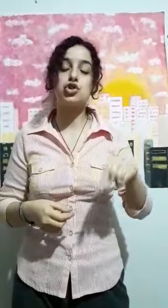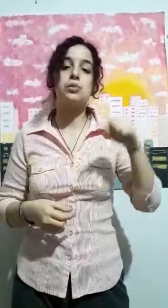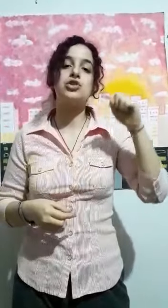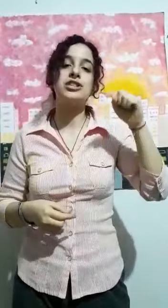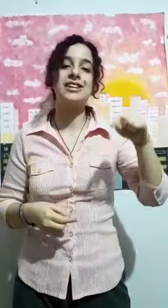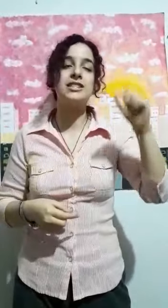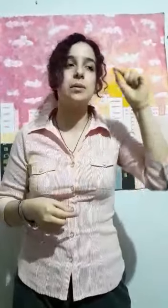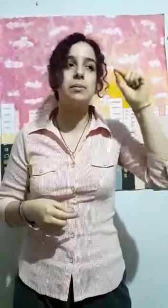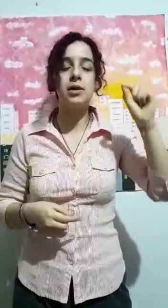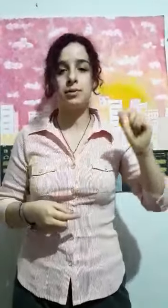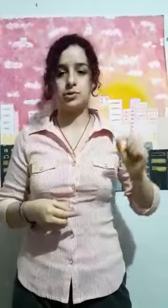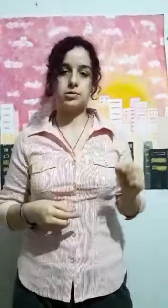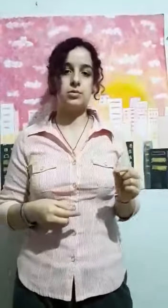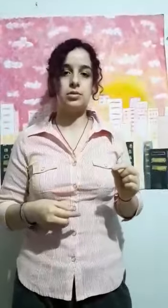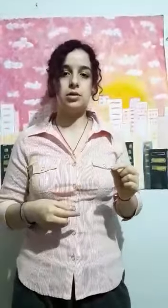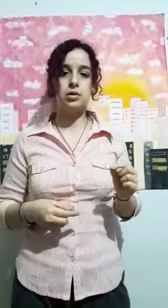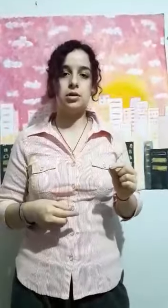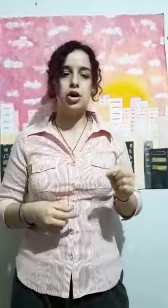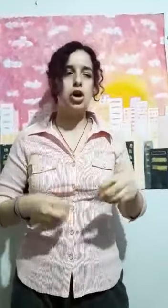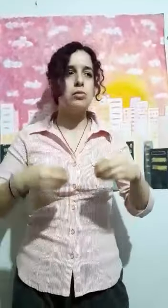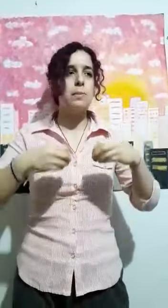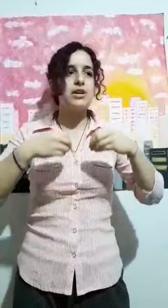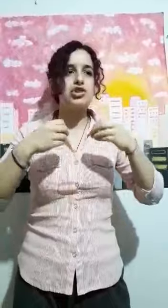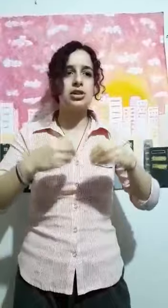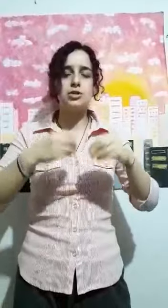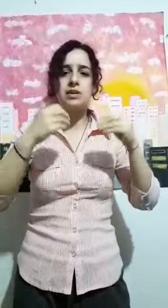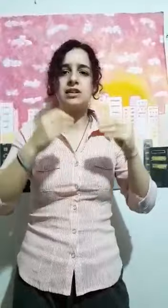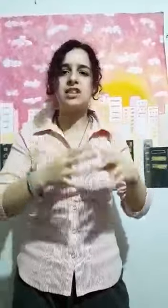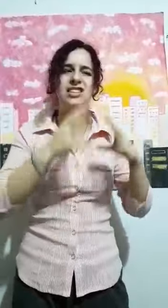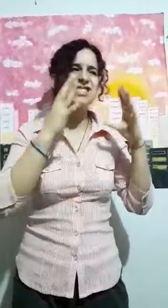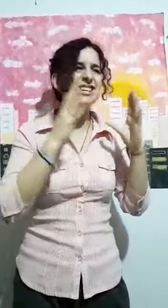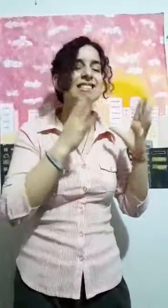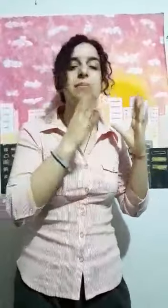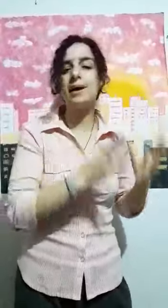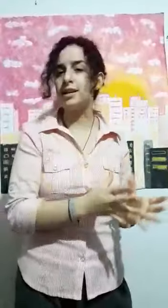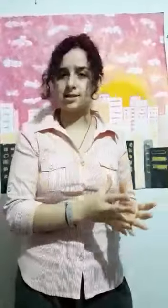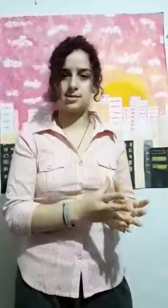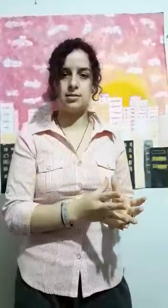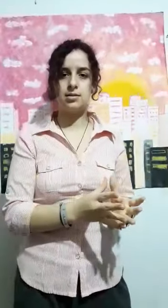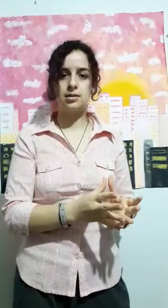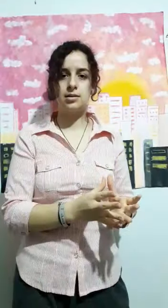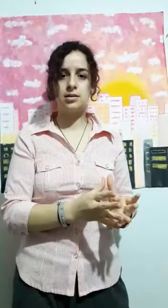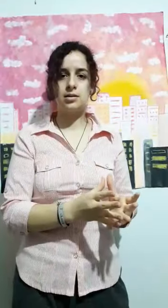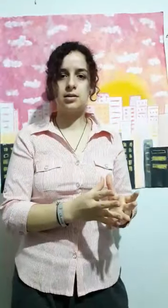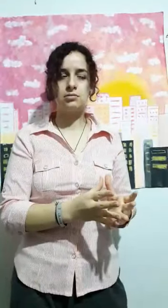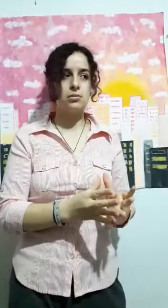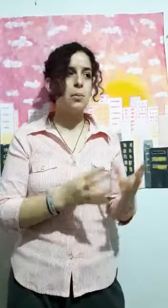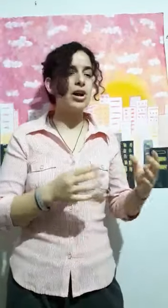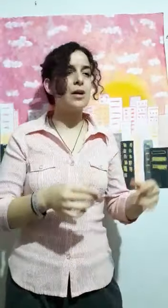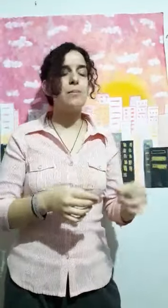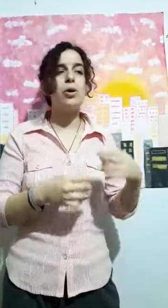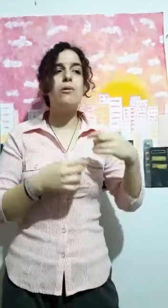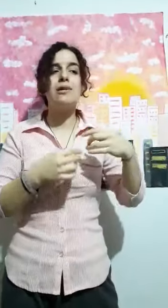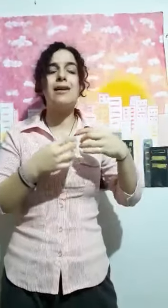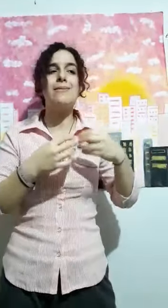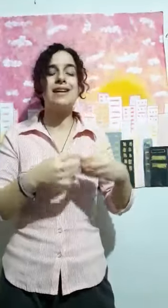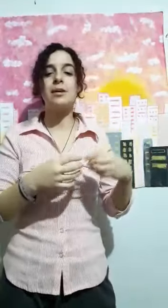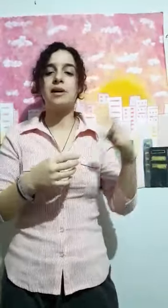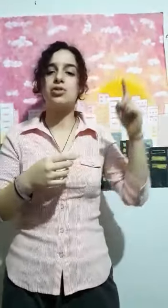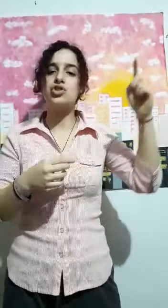como seres vivos, como personas pertenecientes de este país. Por ejemplo, un albergue para todos